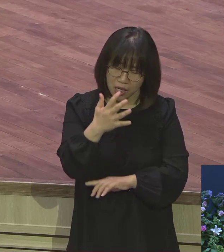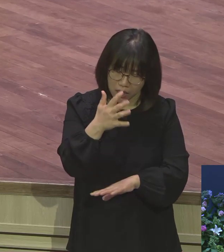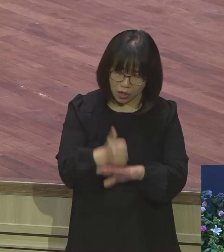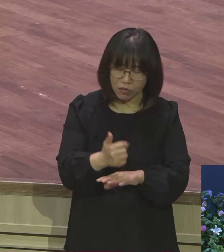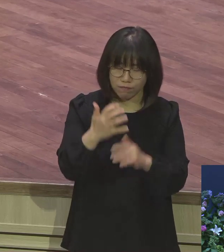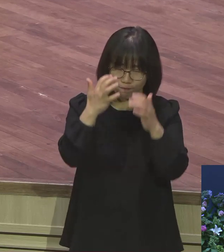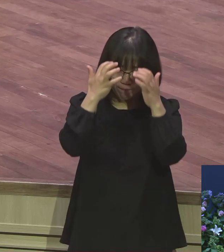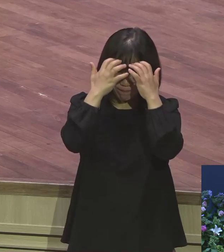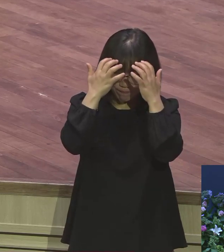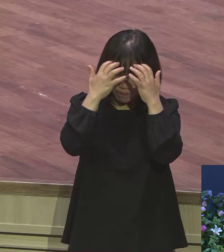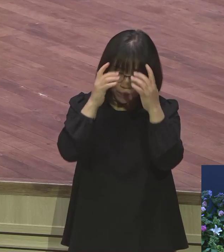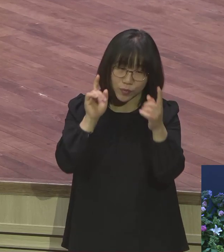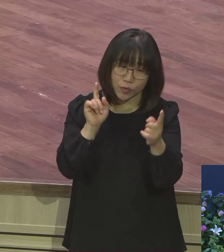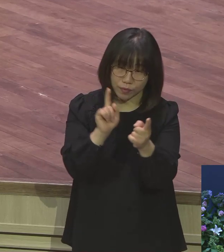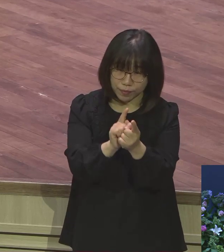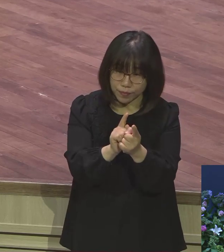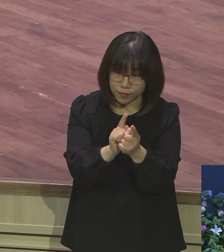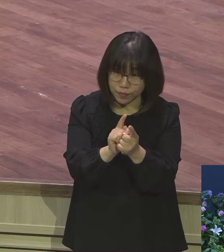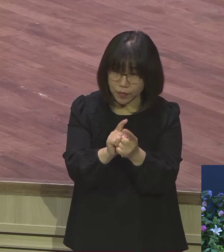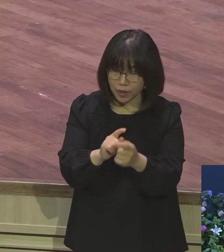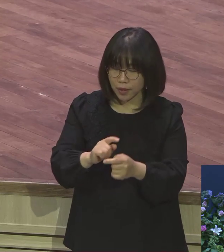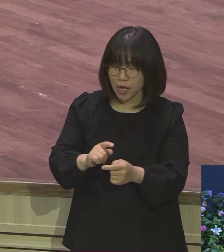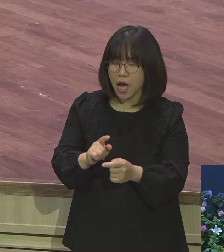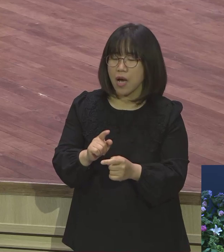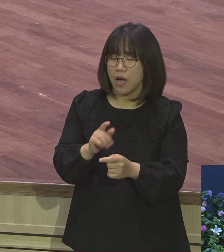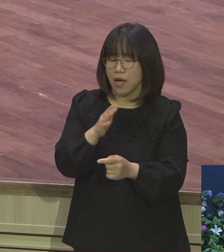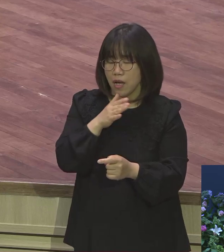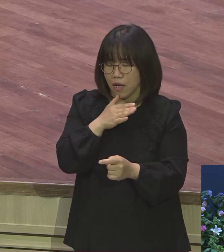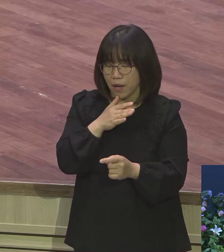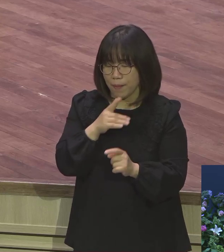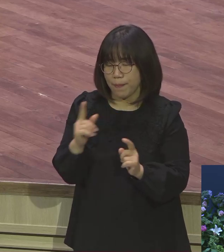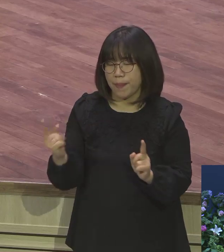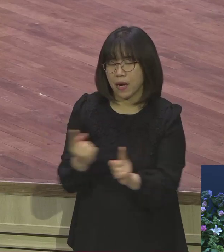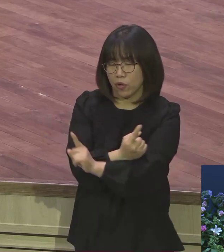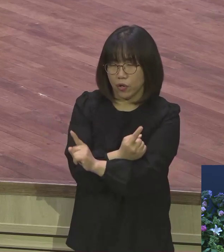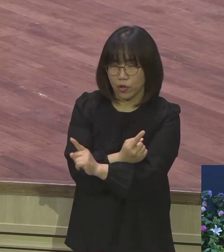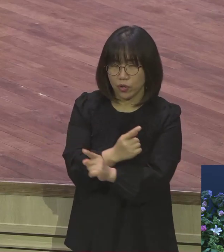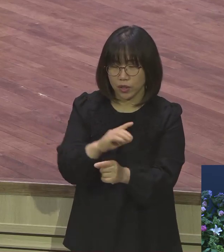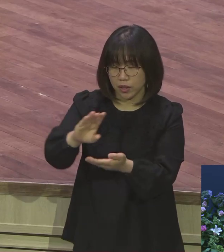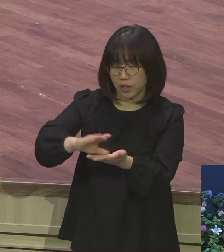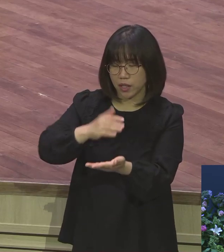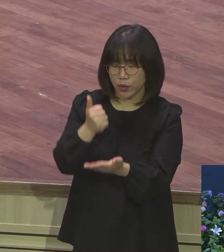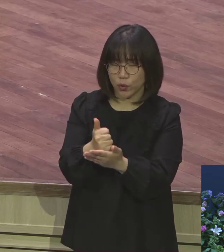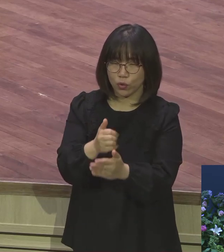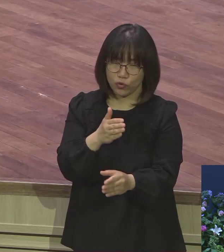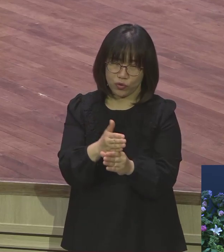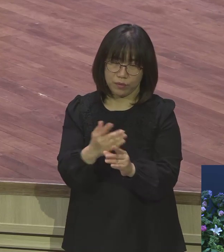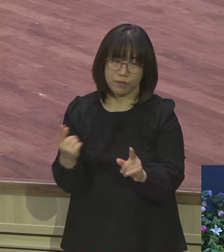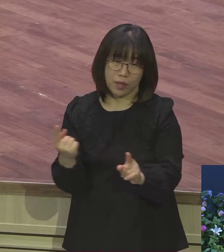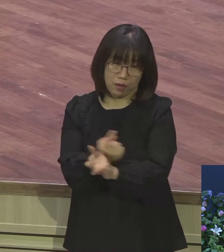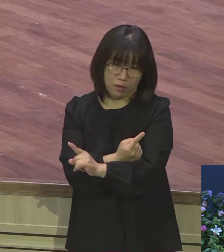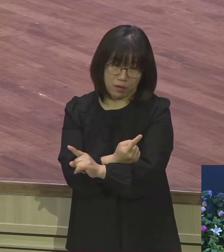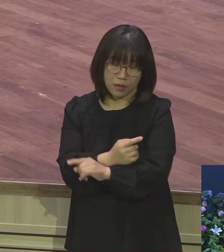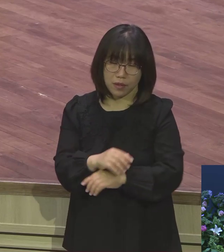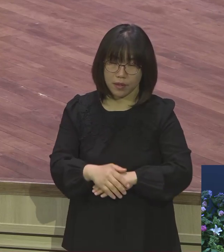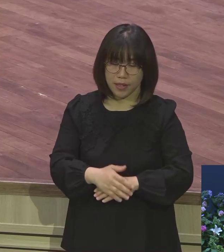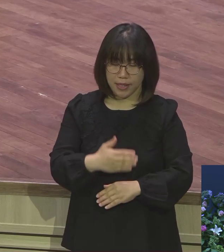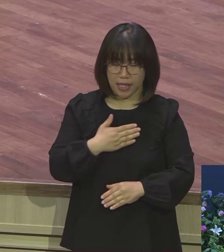그리스도가 중심축이 되어서 여러분의 삶이 움직여야 돼요. 그게 뭐냐 나중심은 장세지